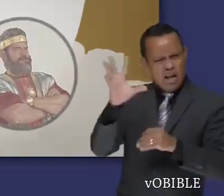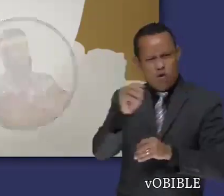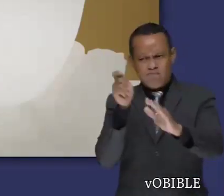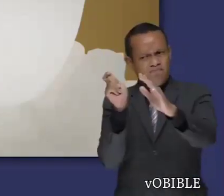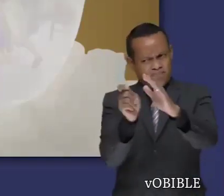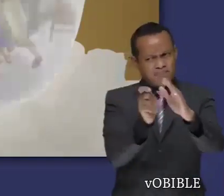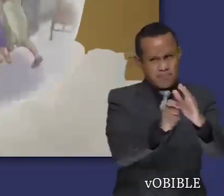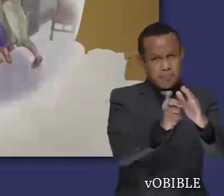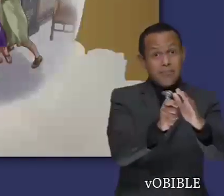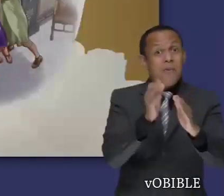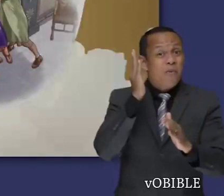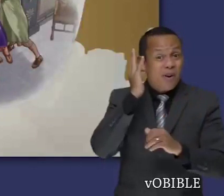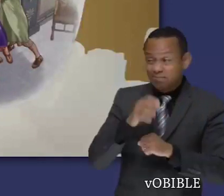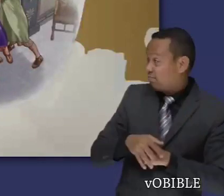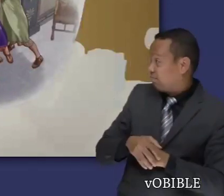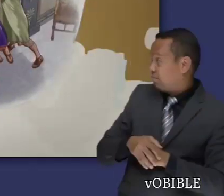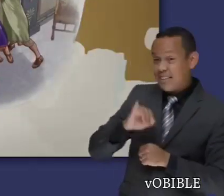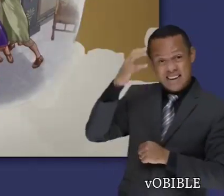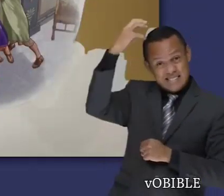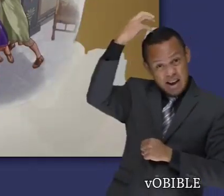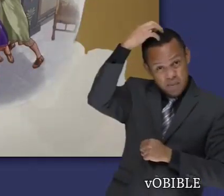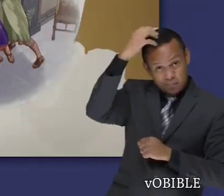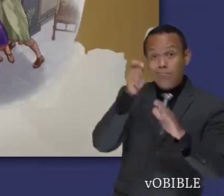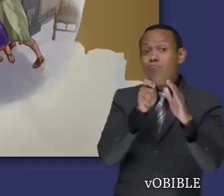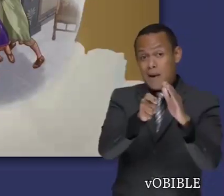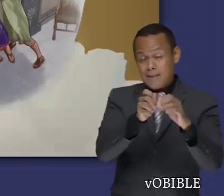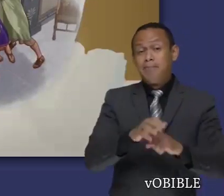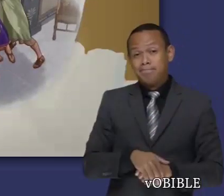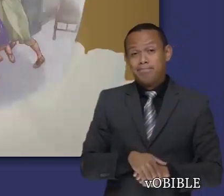Acab. Eso incluye a la esposa de Acab, Jezabel.